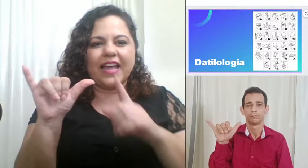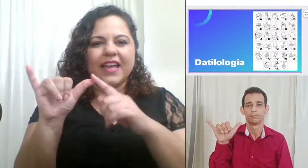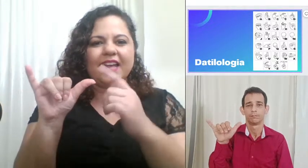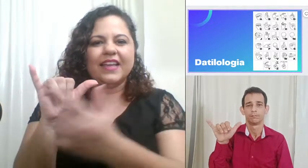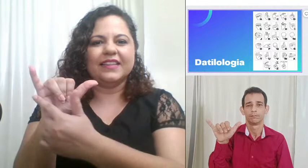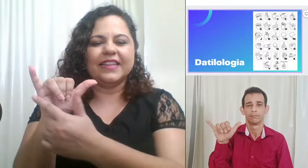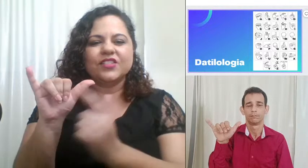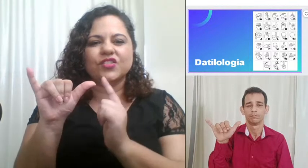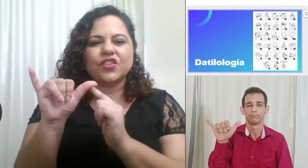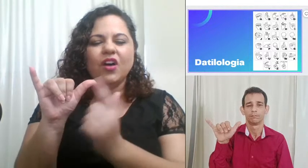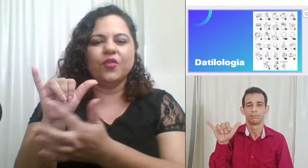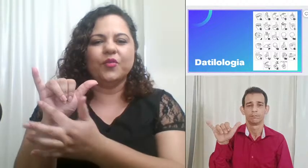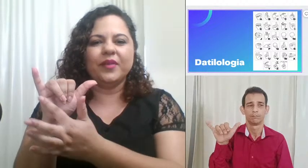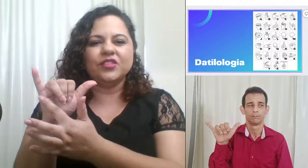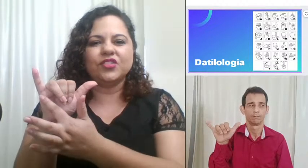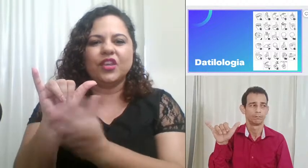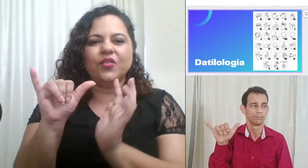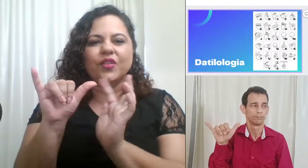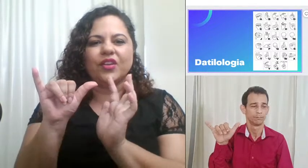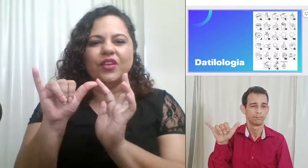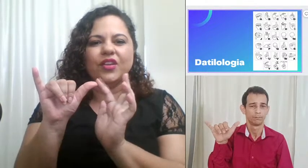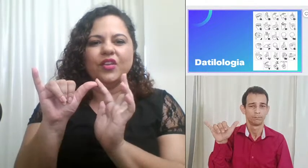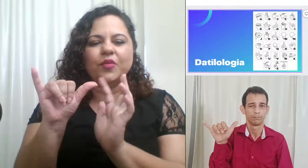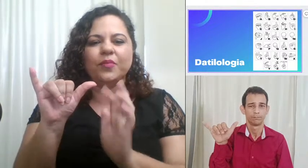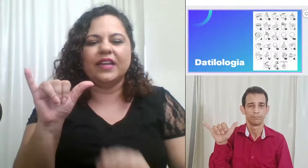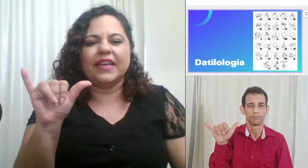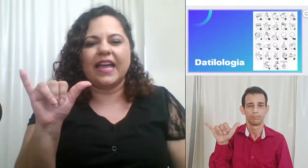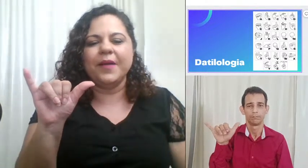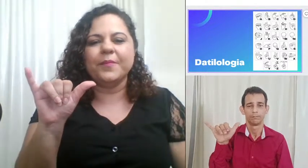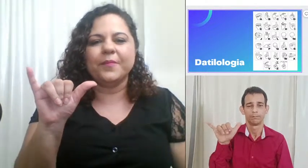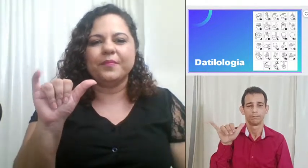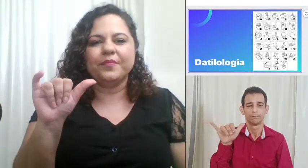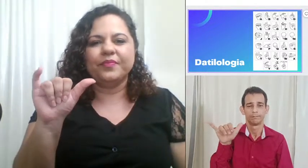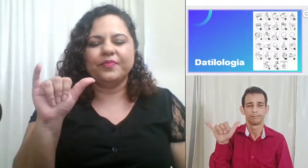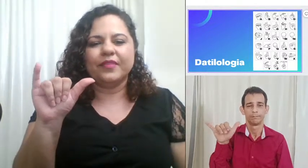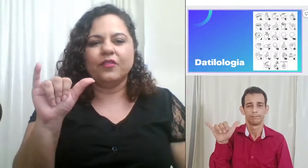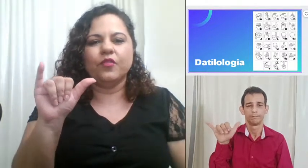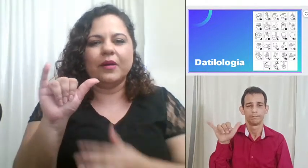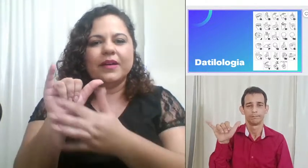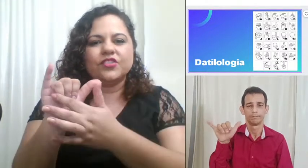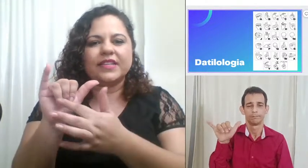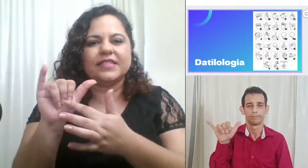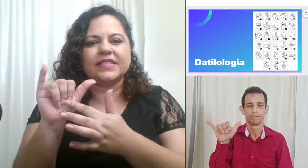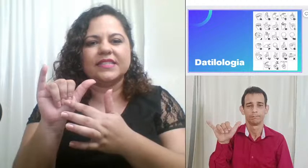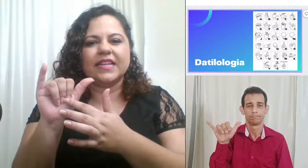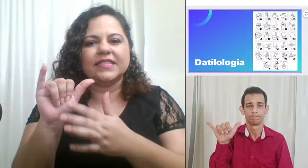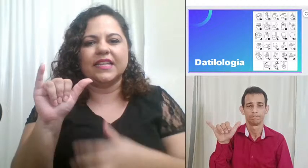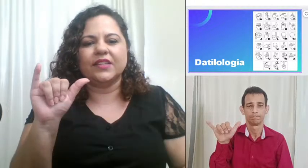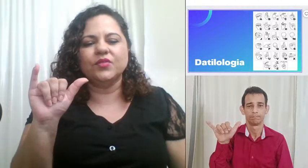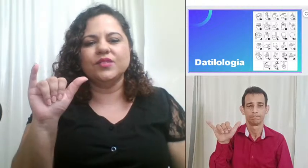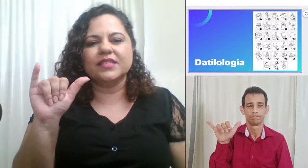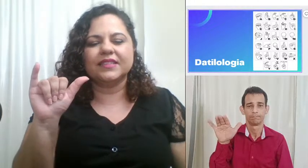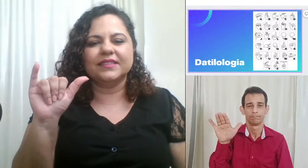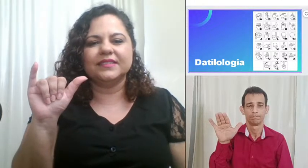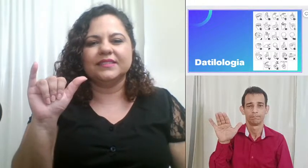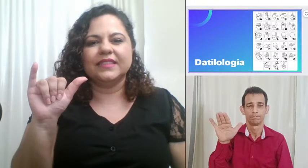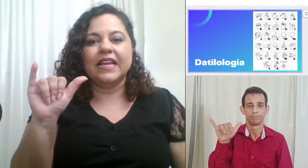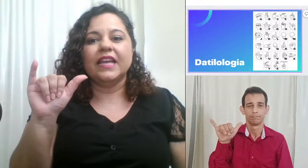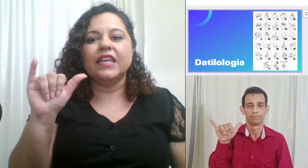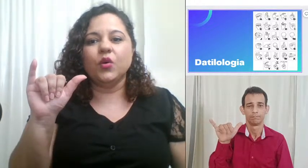né só o mindinho e o polegar vou abaixar esses três dedos e o